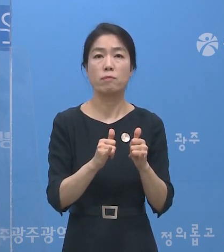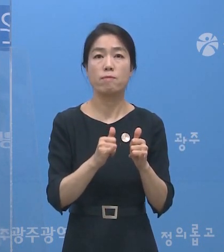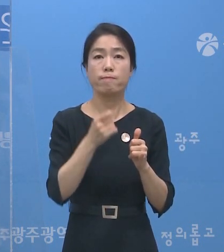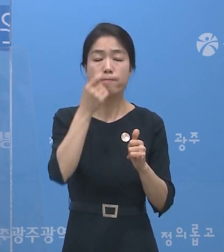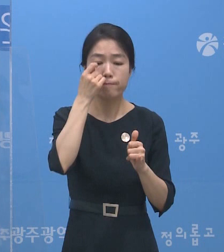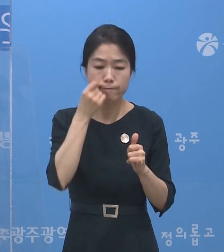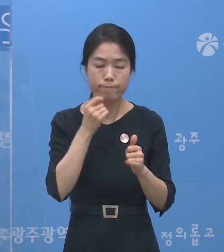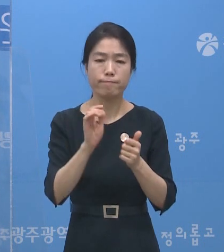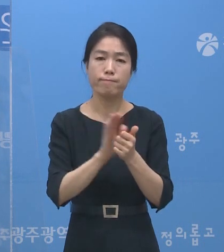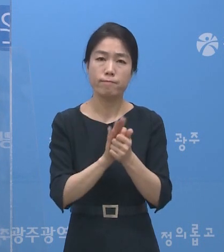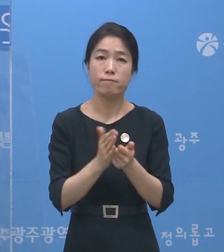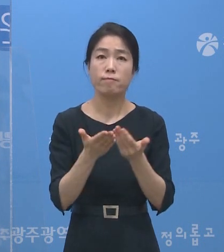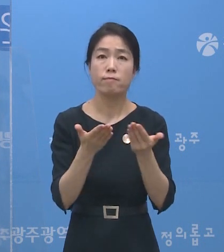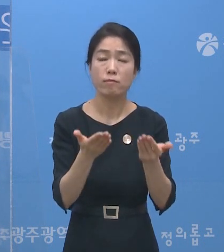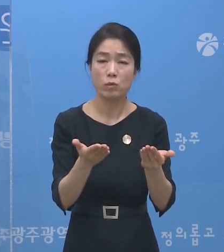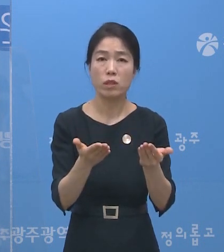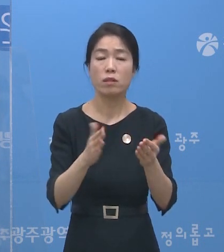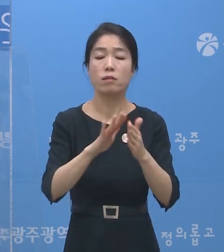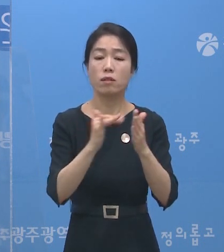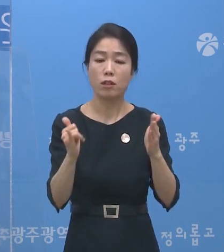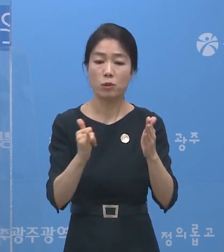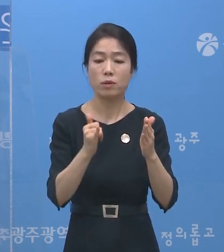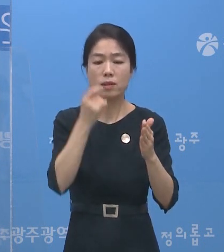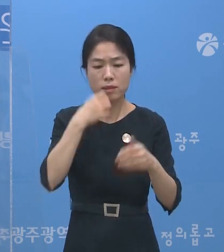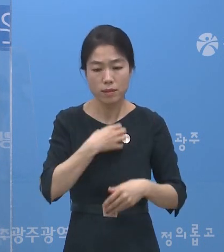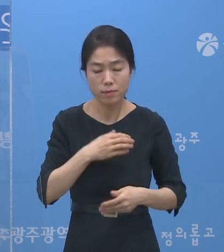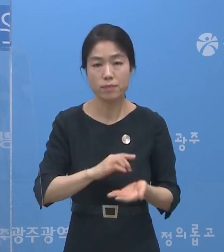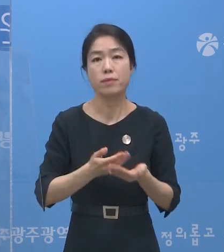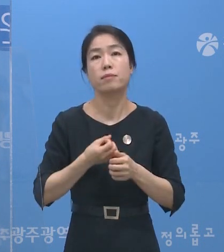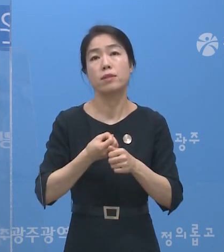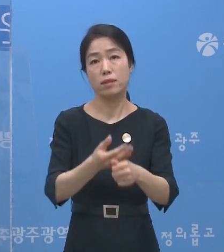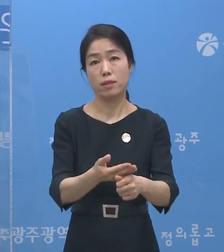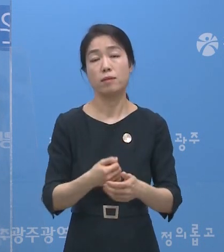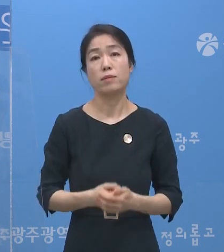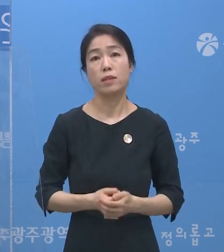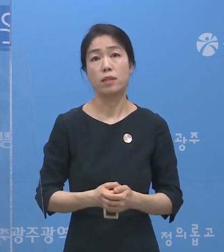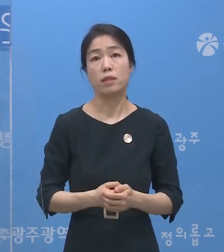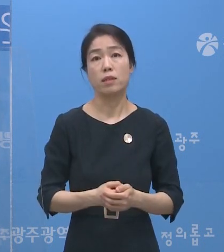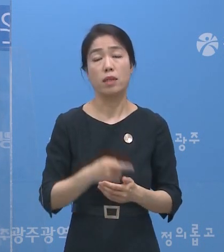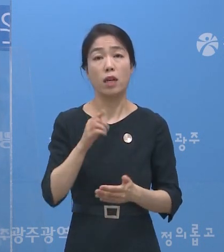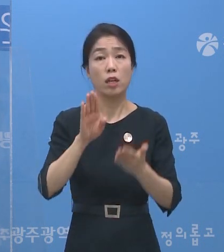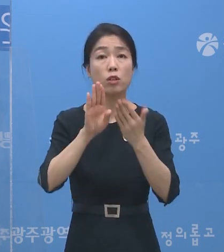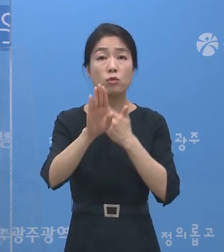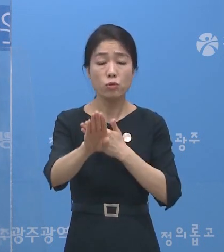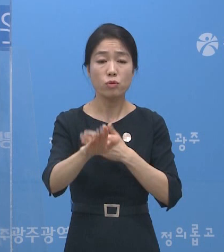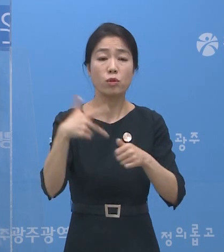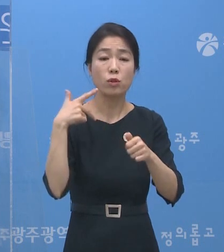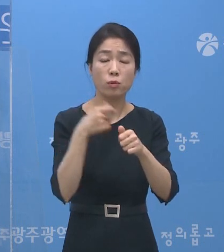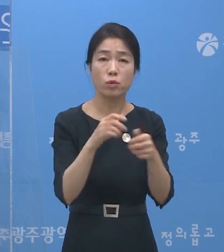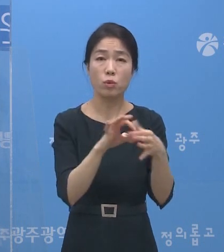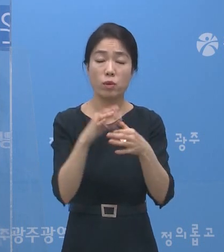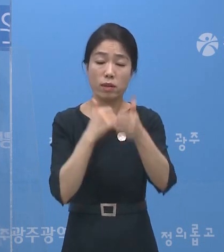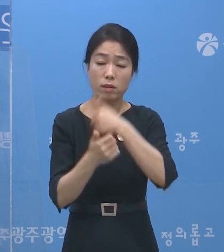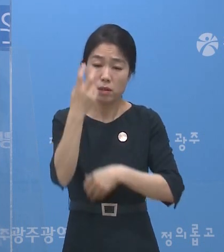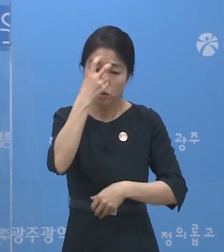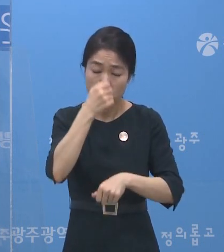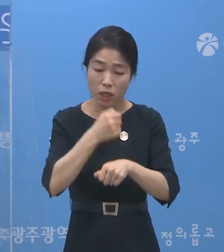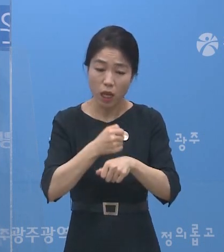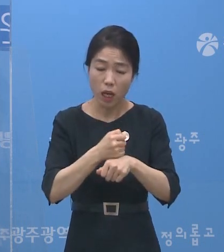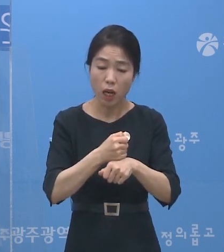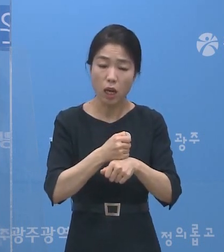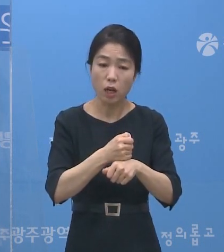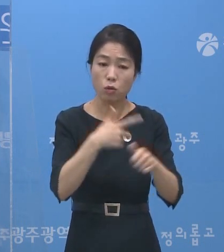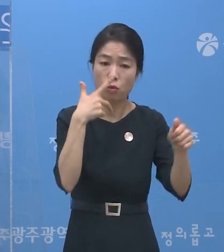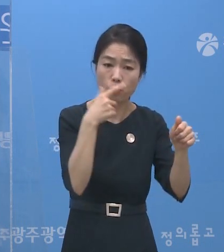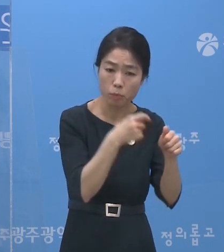유가족들에게도 애도를 표합니다. 이후는 저희가 접종 관련 역학조사와 접종과의